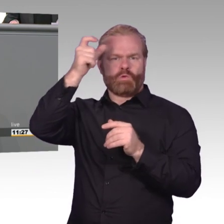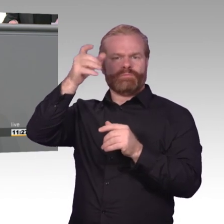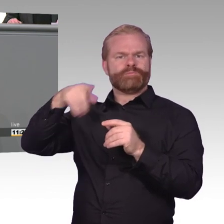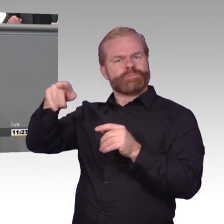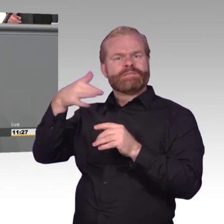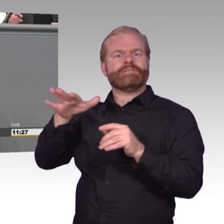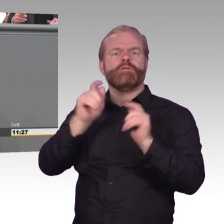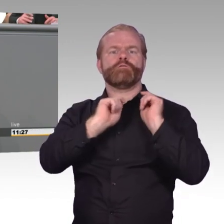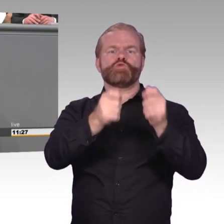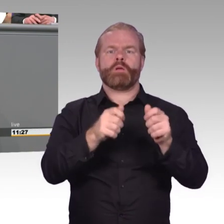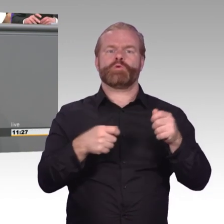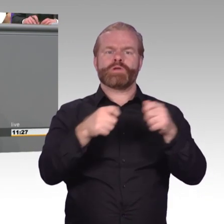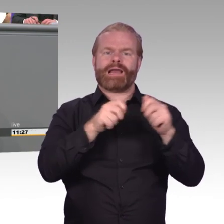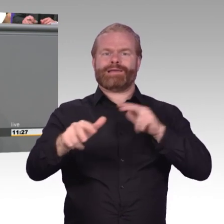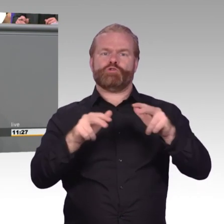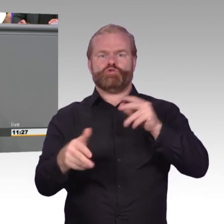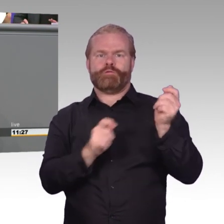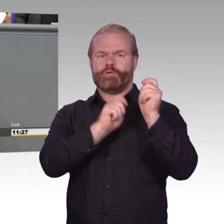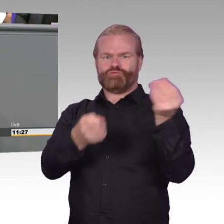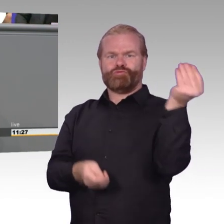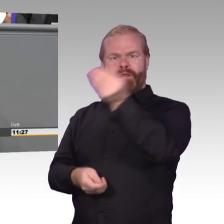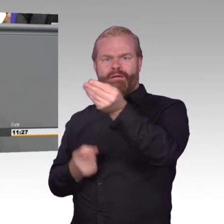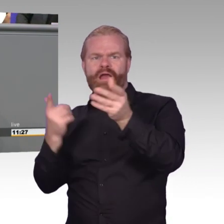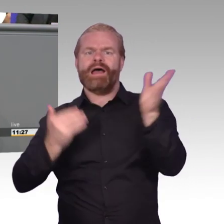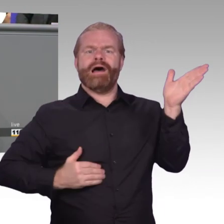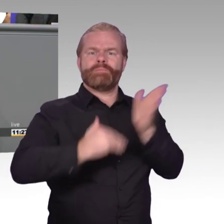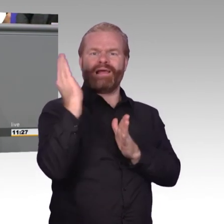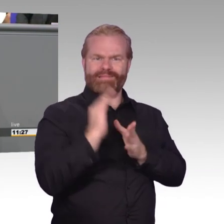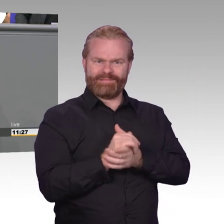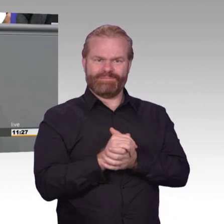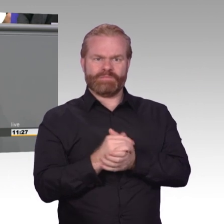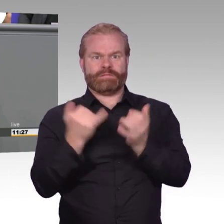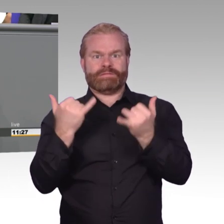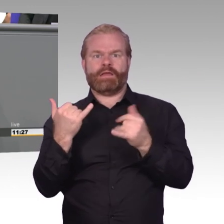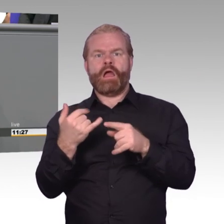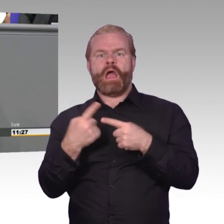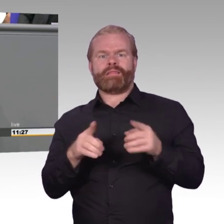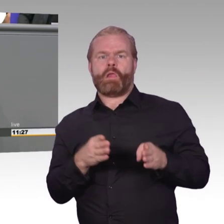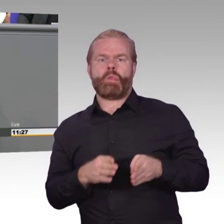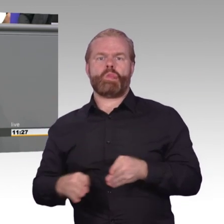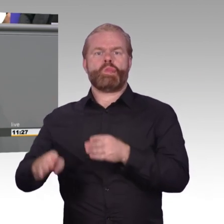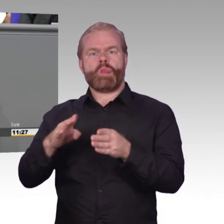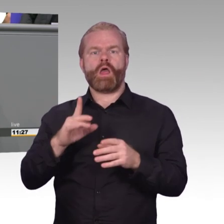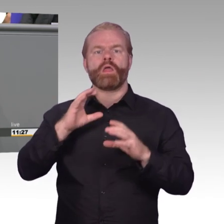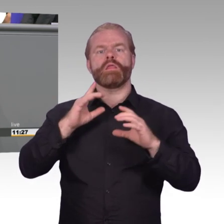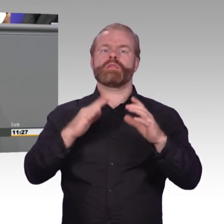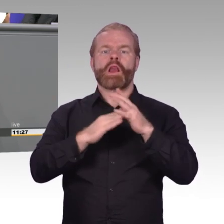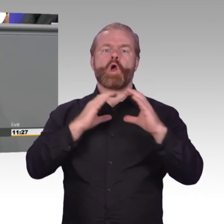Terrorismus. Eingriffe des Staates in die Rechte der Bürger dürfen aber nur mit unabweisbarer Notwendigkeit und unter richterlicher Kontrolle